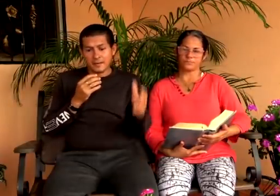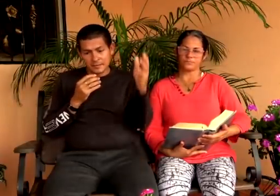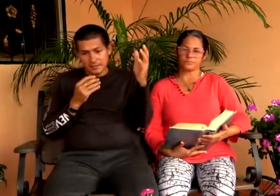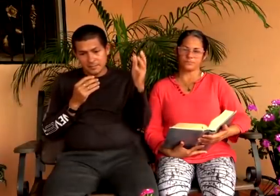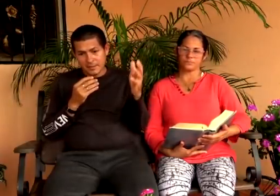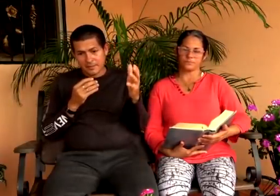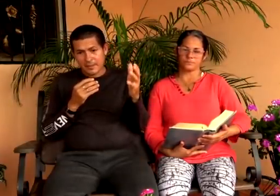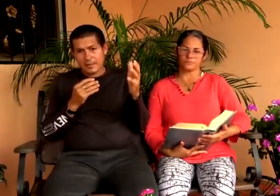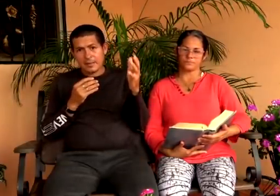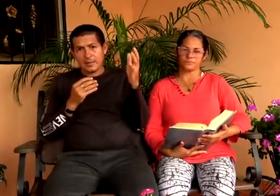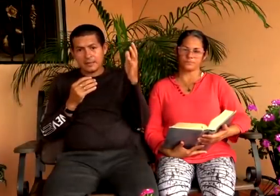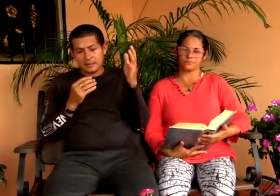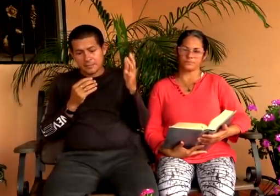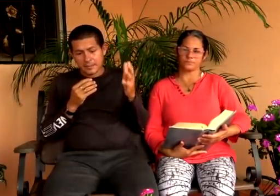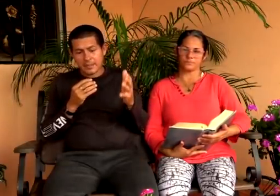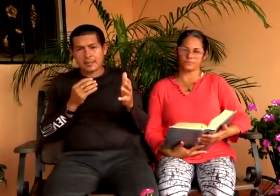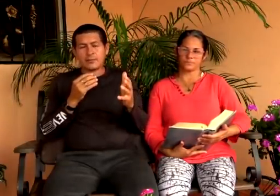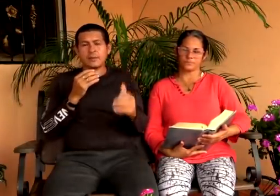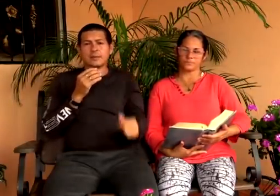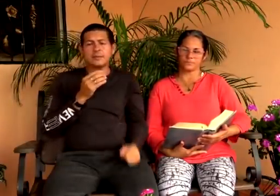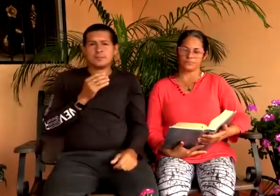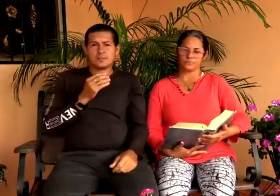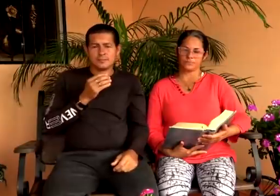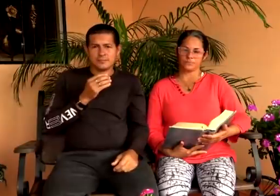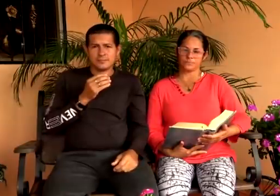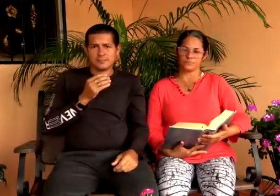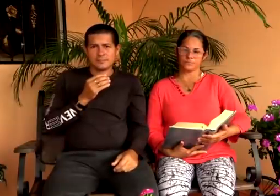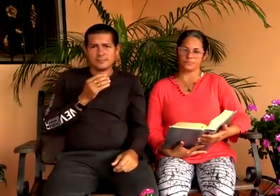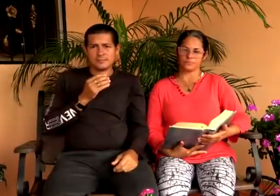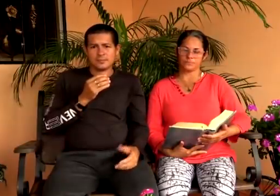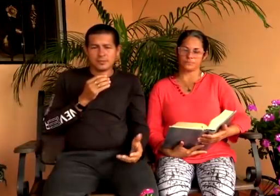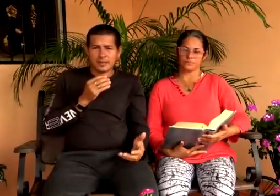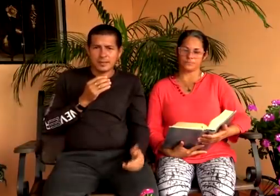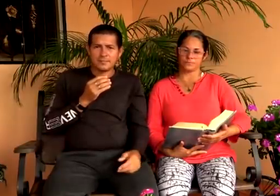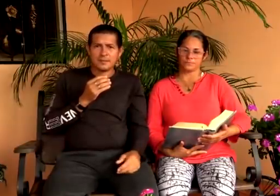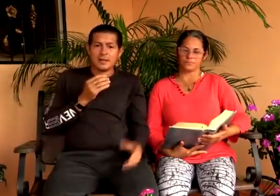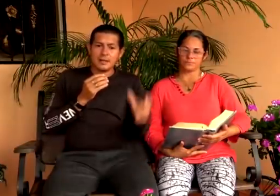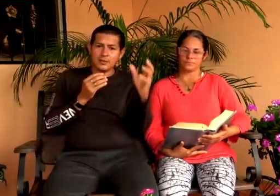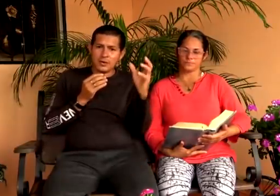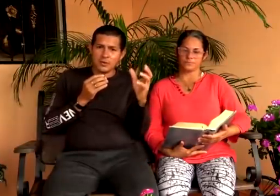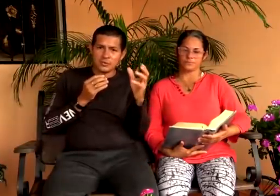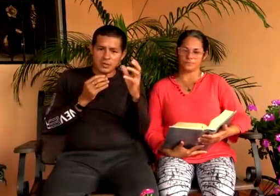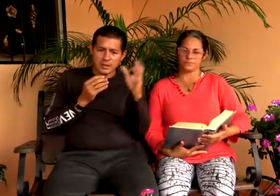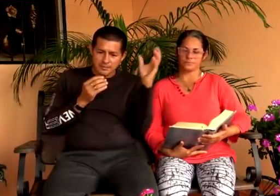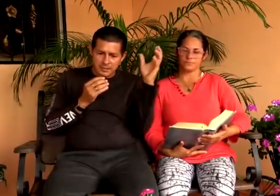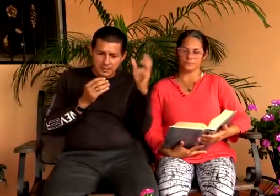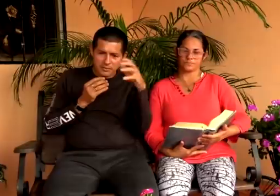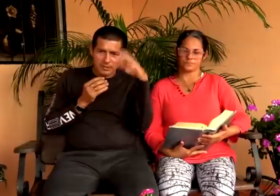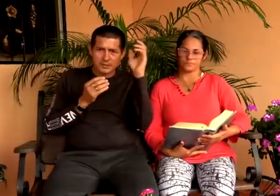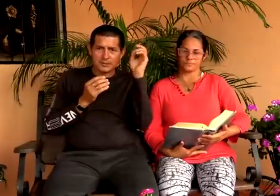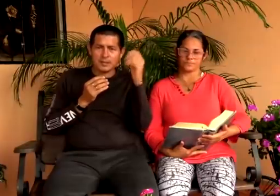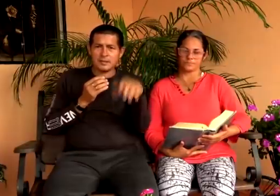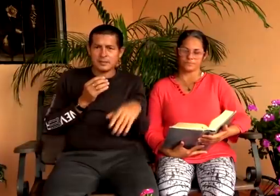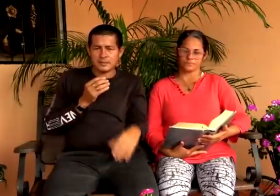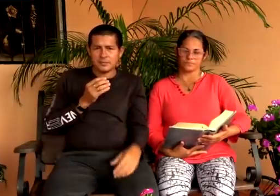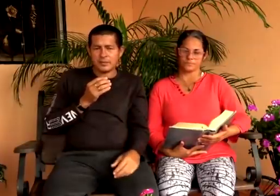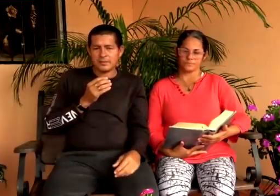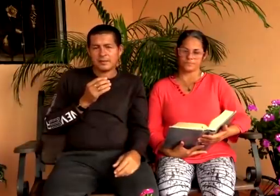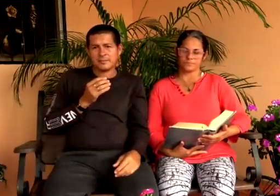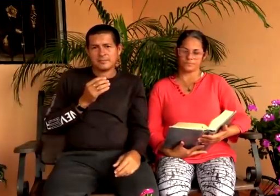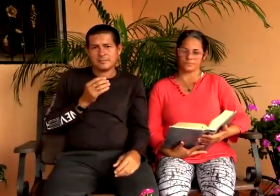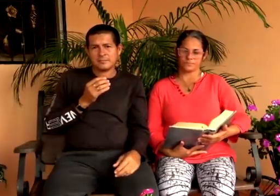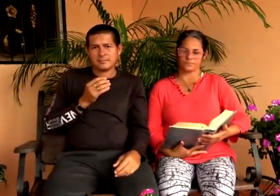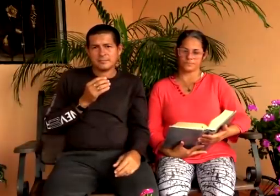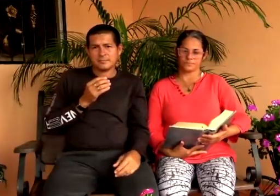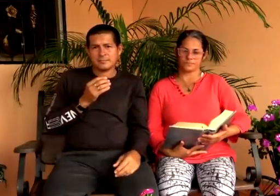si el papa es el vicario de cristo porque le dio autoridad a mateo 16 19